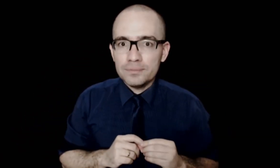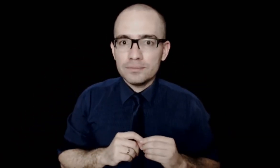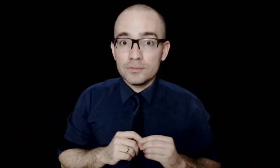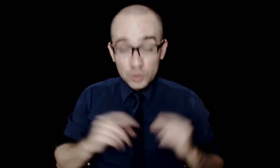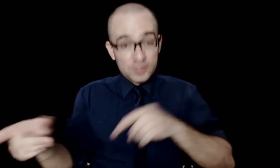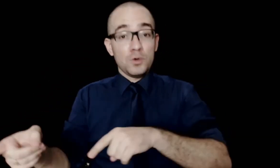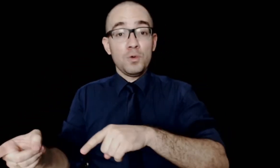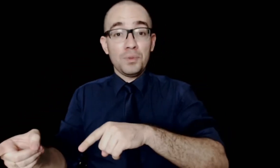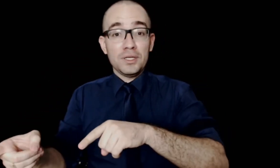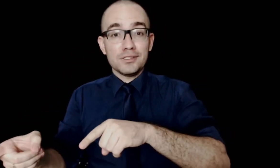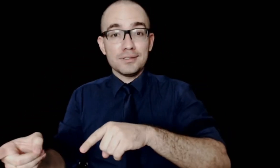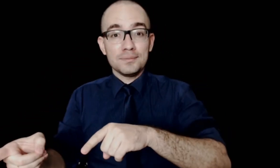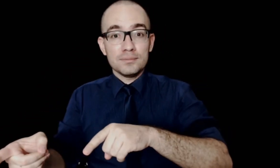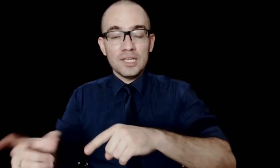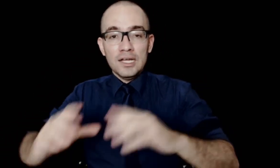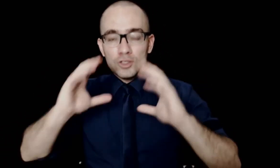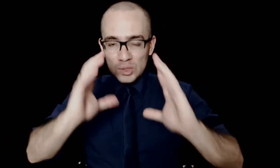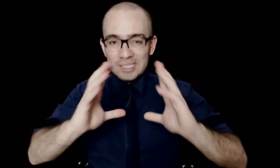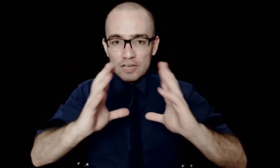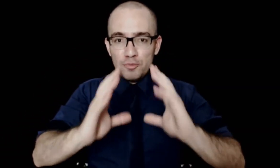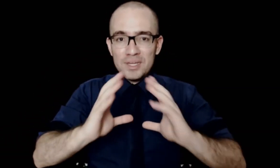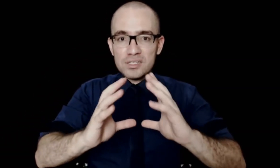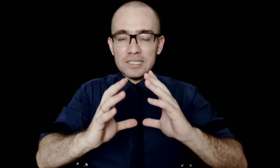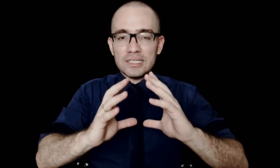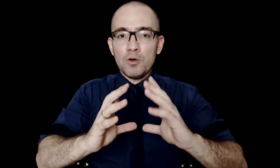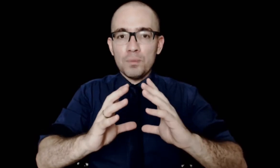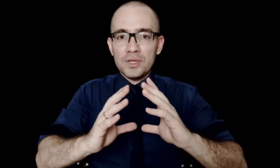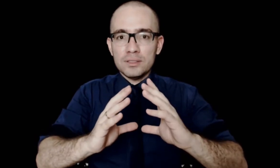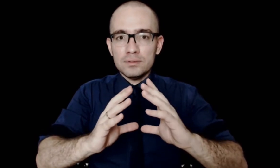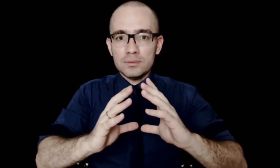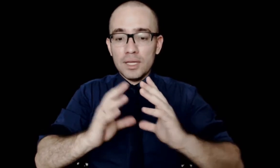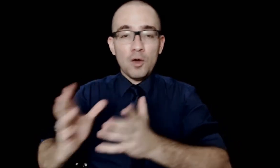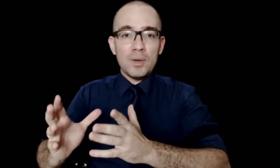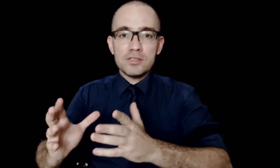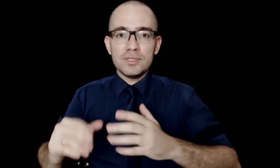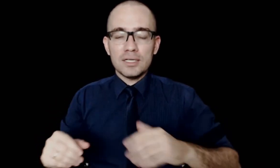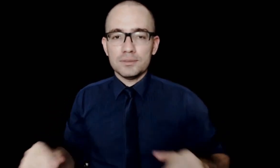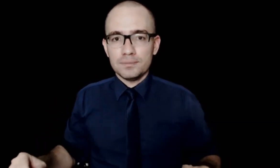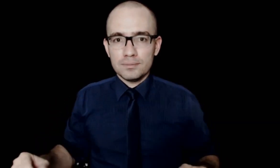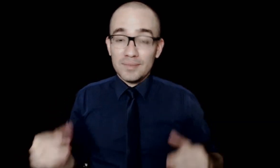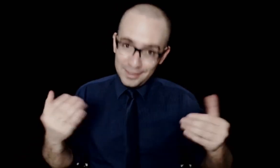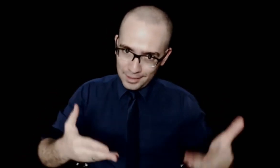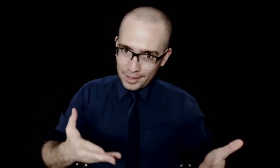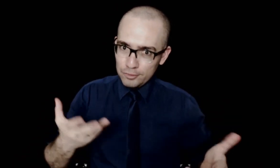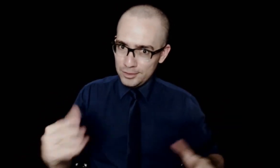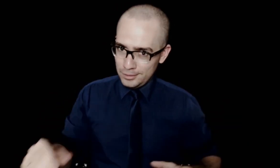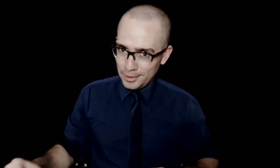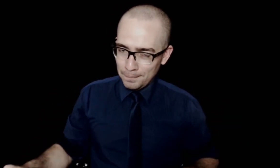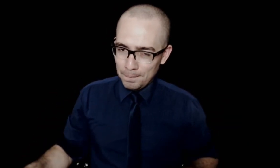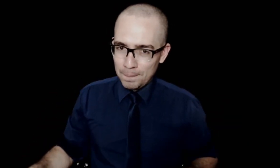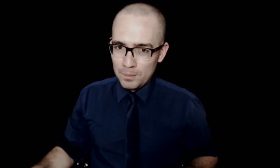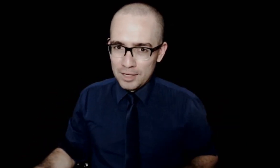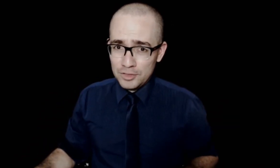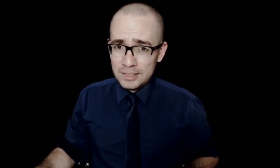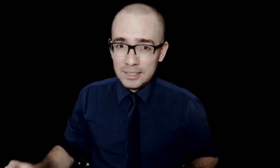Só que são cumpridas. Toda tarefa prescrita que é cumprida é uma atividade. E tarefa também. Maravilha?